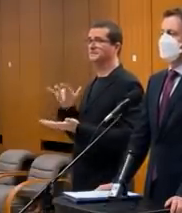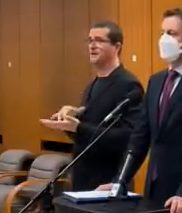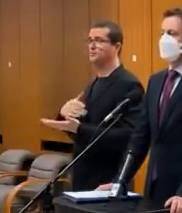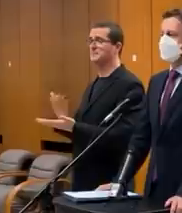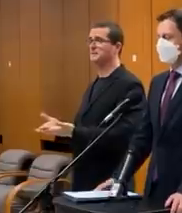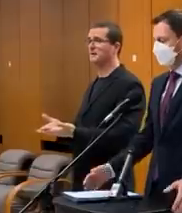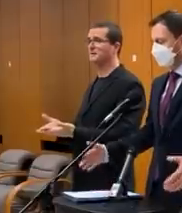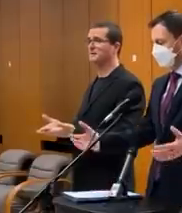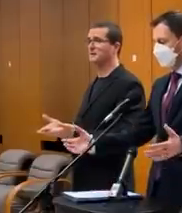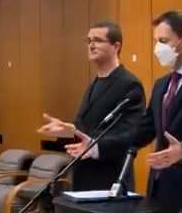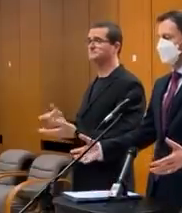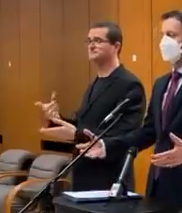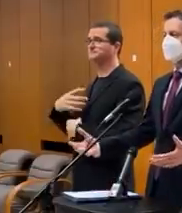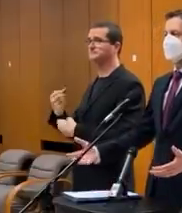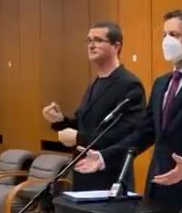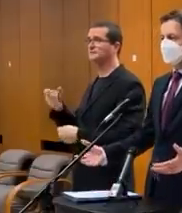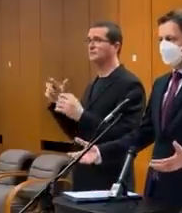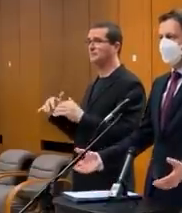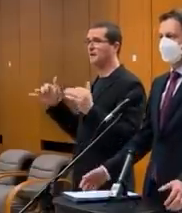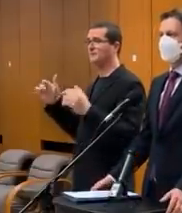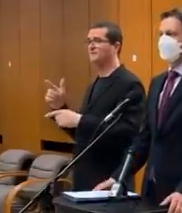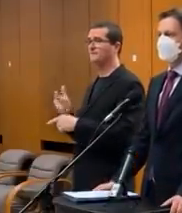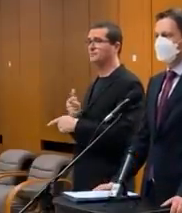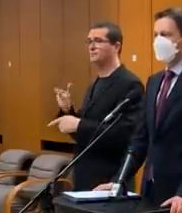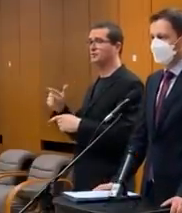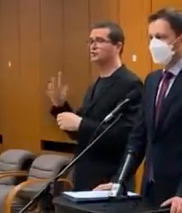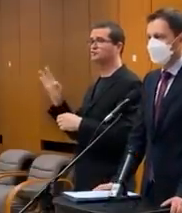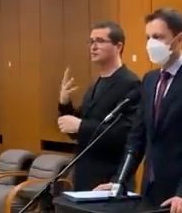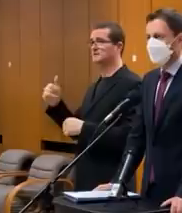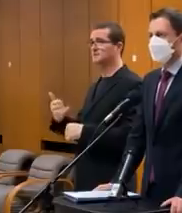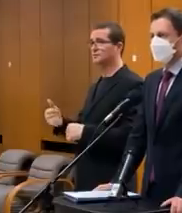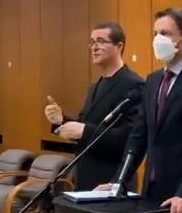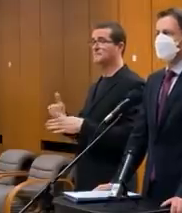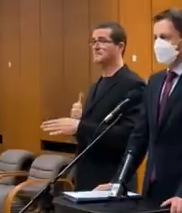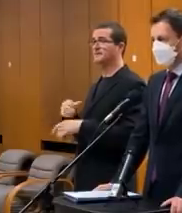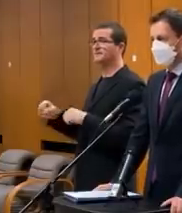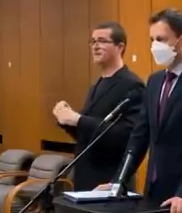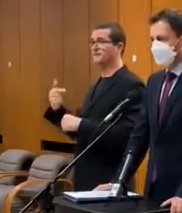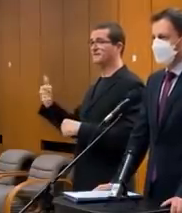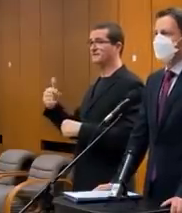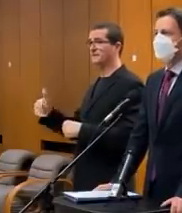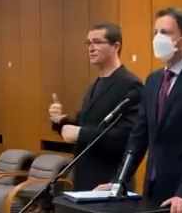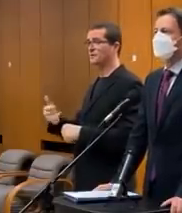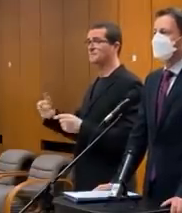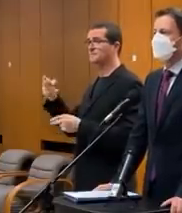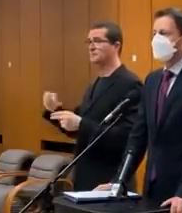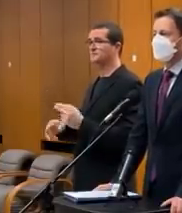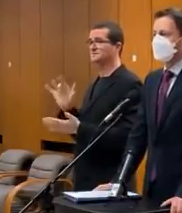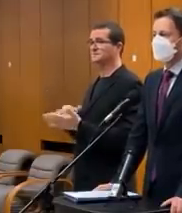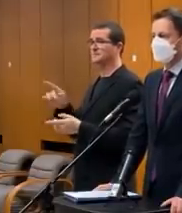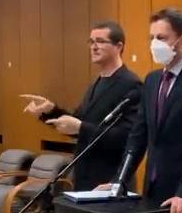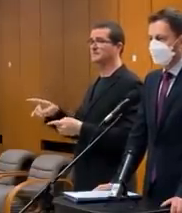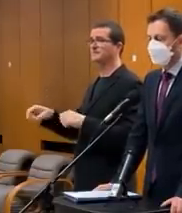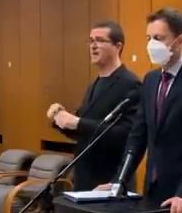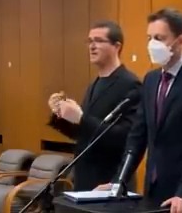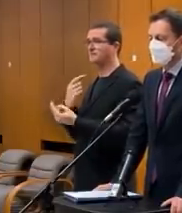predkladania návrhov do parlamentu na februárov schôdzu je 14. január. Predtým je vláda 12. január. Čiže to posledný termín, kedy to